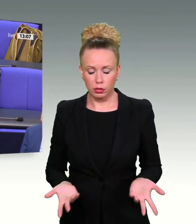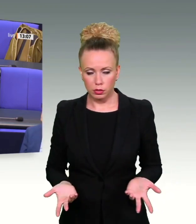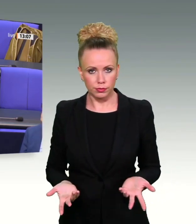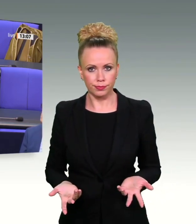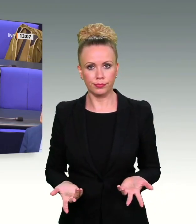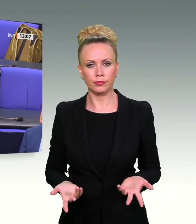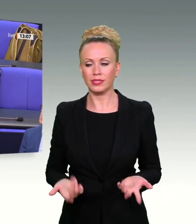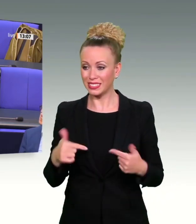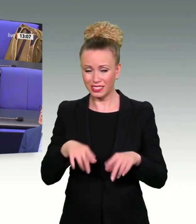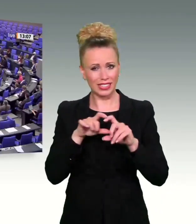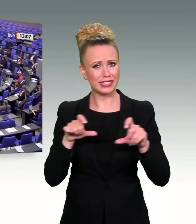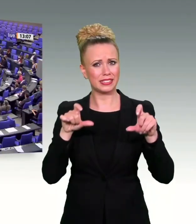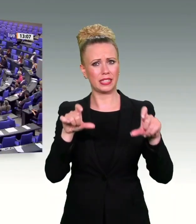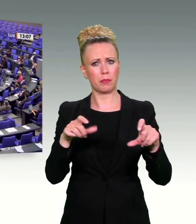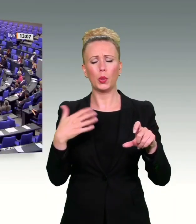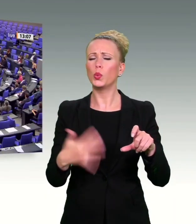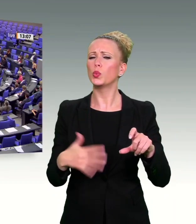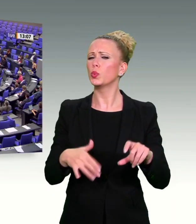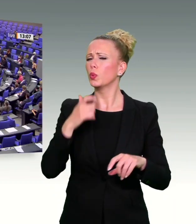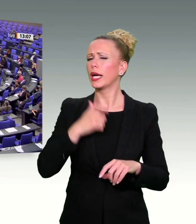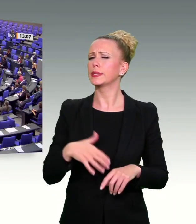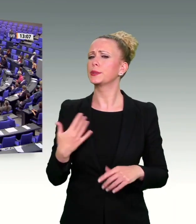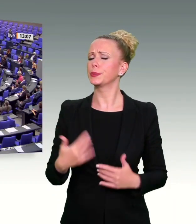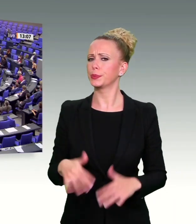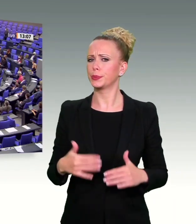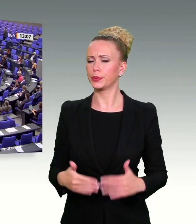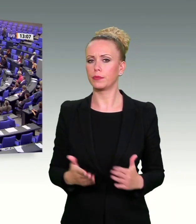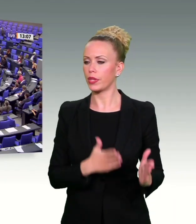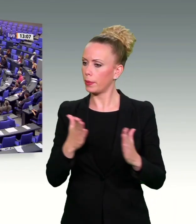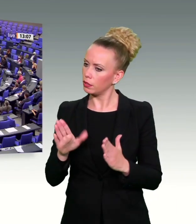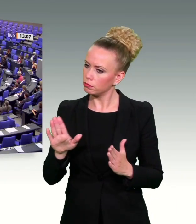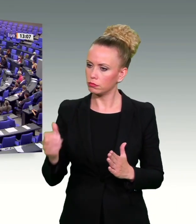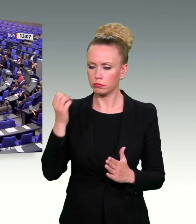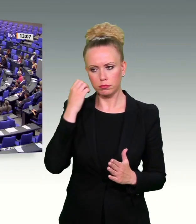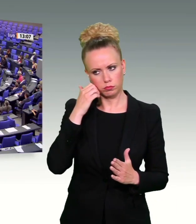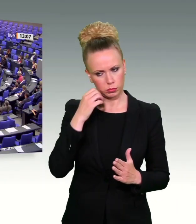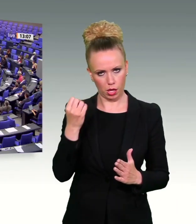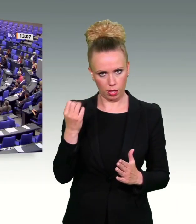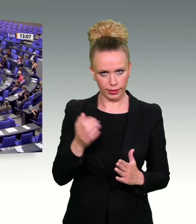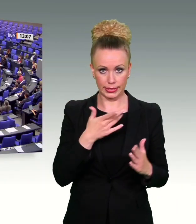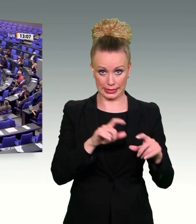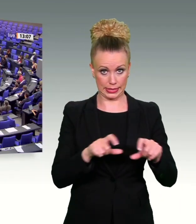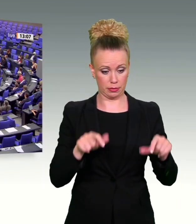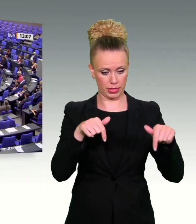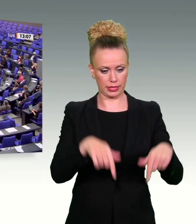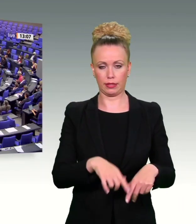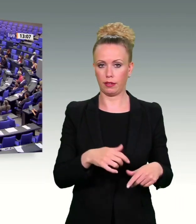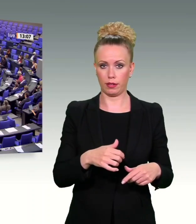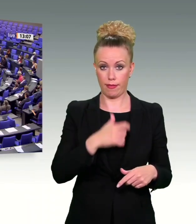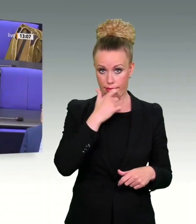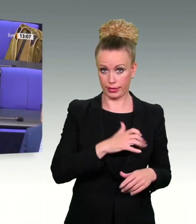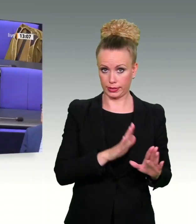um ein sehr ernstes Thema. Aber erklären Sie mir mal die Diskrepanz zwischen dem ernsten Thema, das wir hier verhandeln, und Ihrem dünnsten,